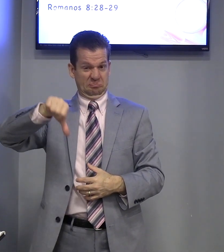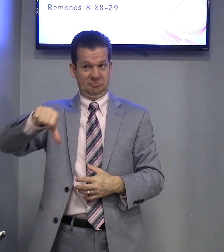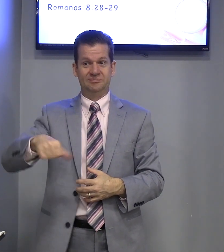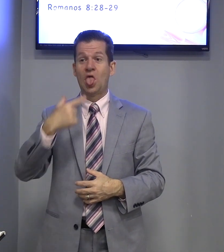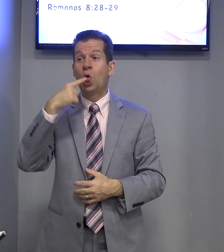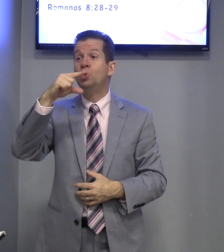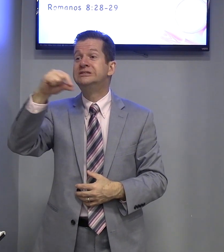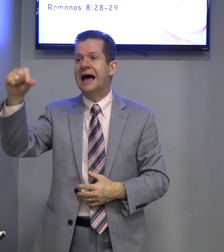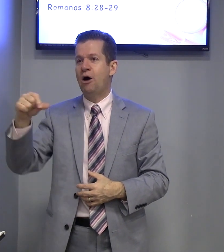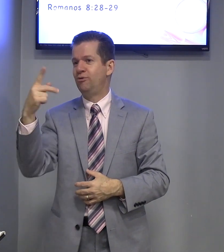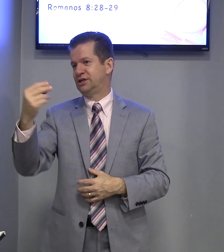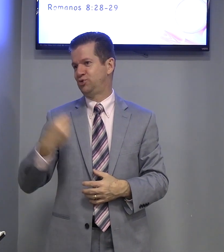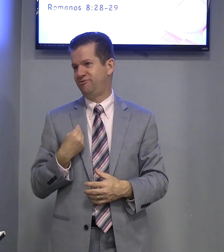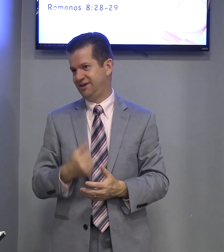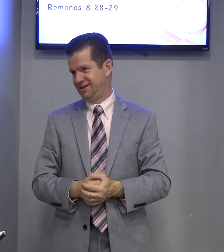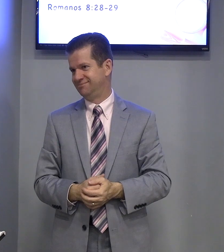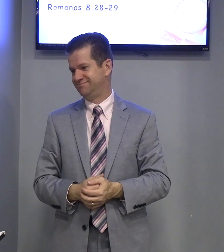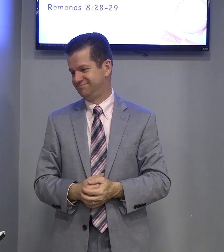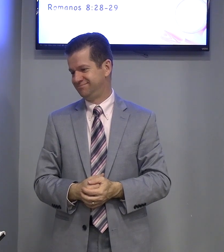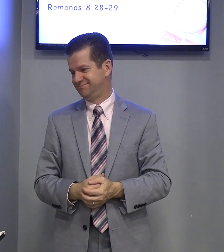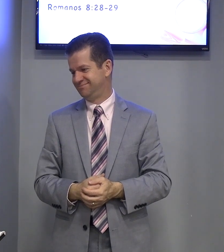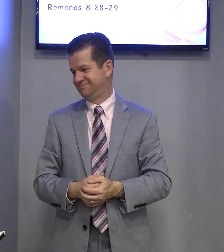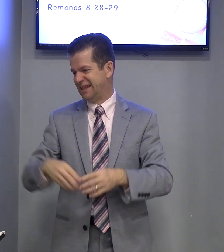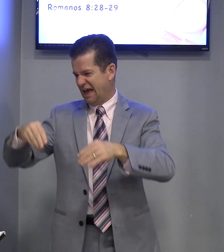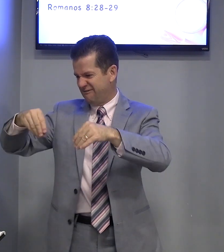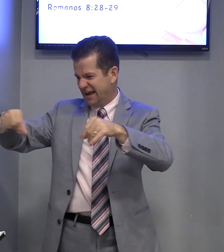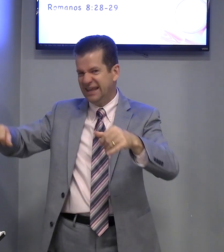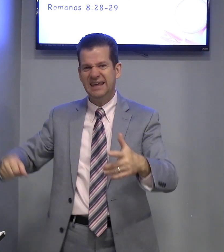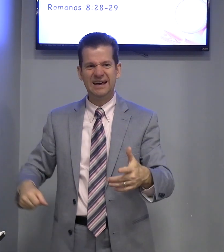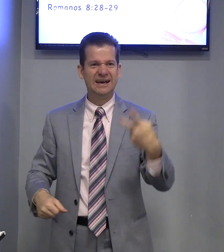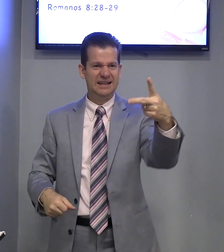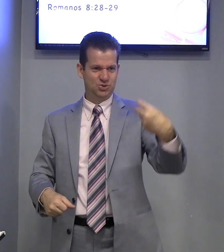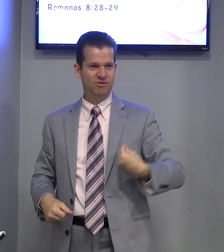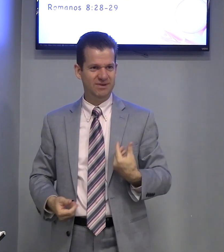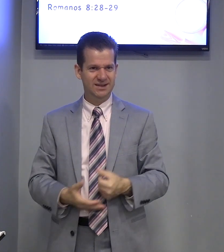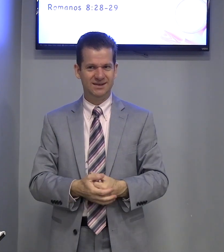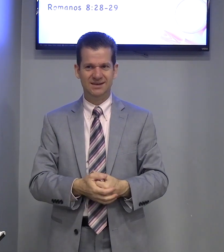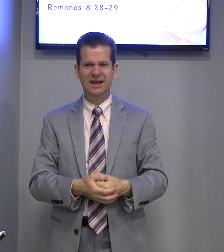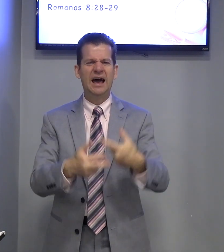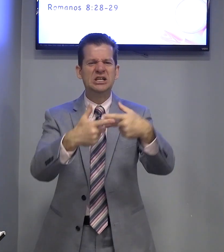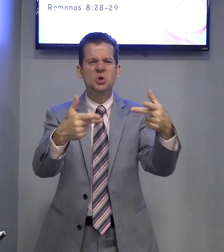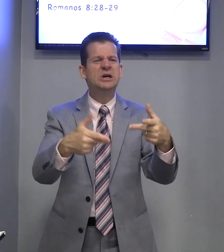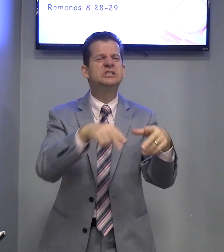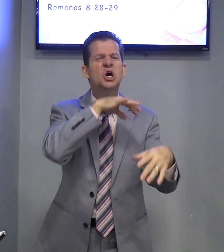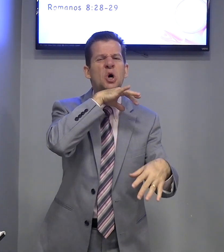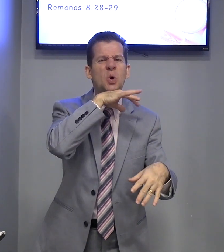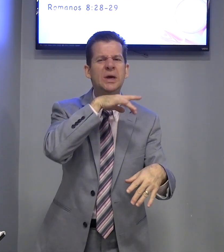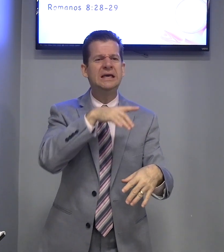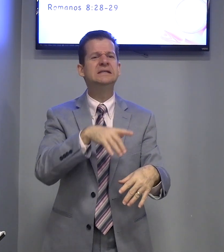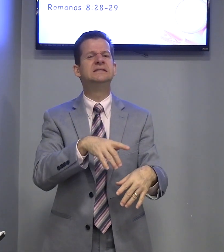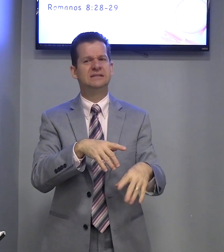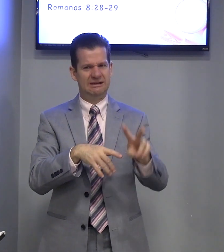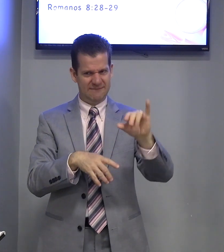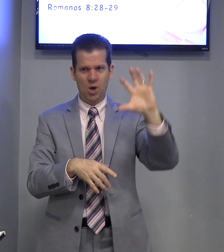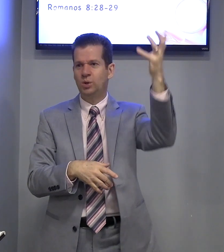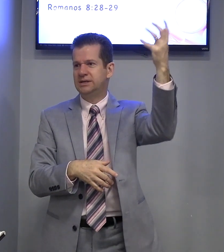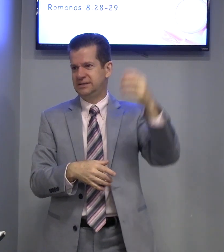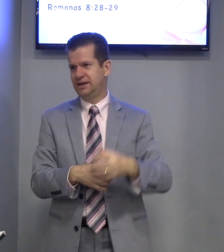O sal na sua vida A farinha da sua vida As coisas ruins Vai acontecer